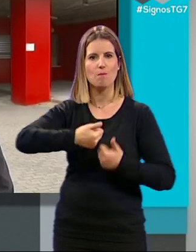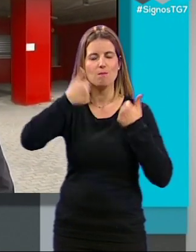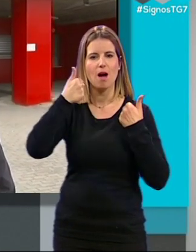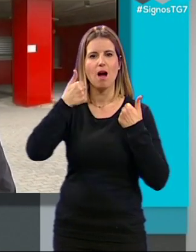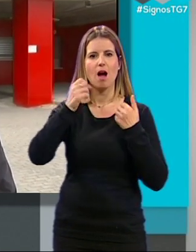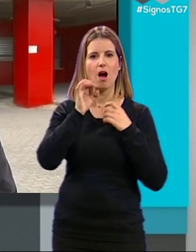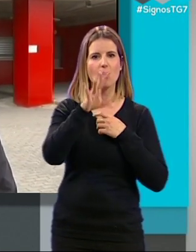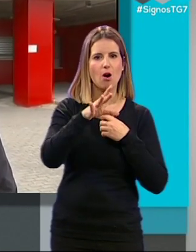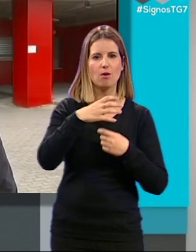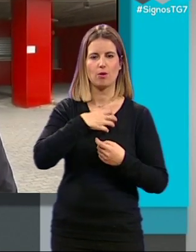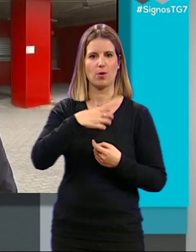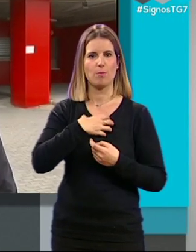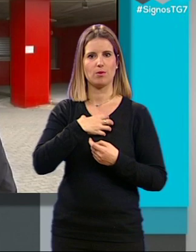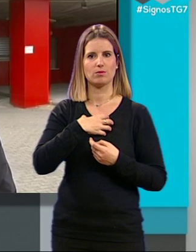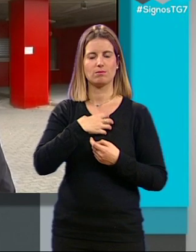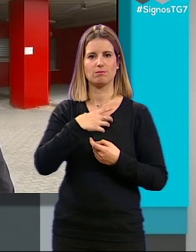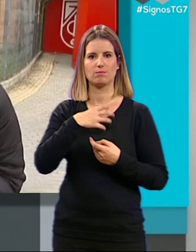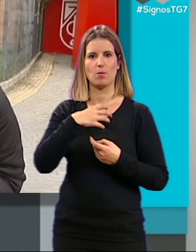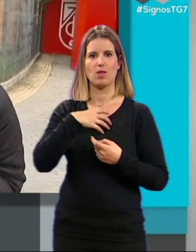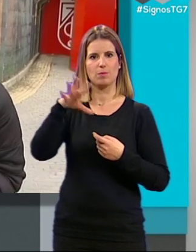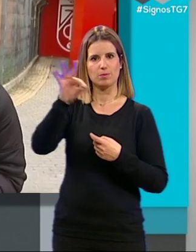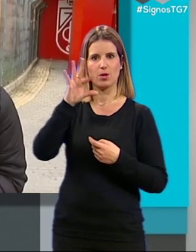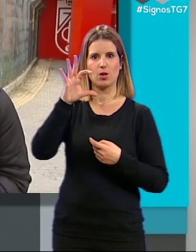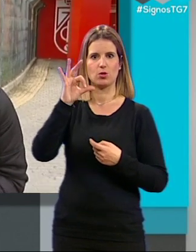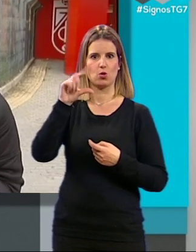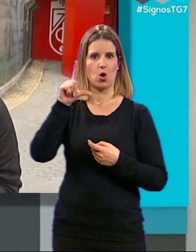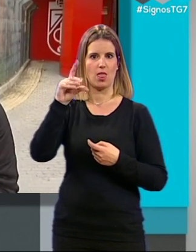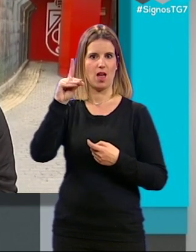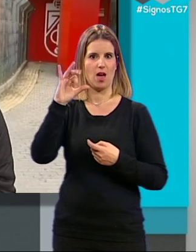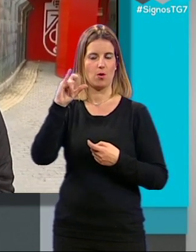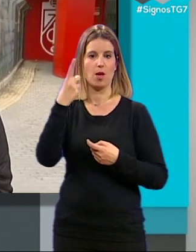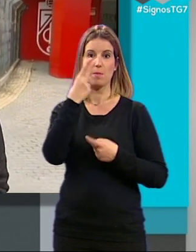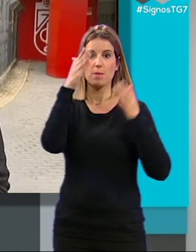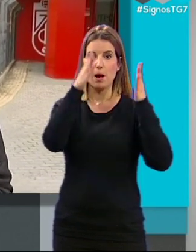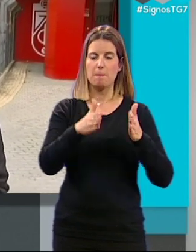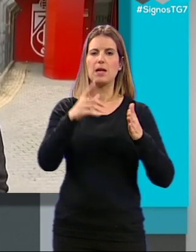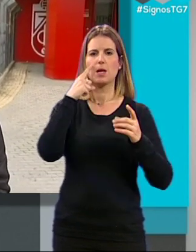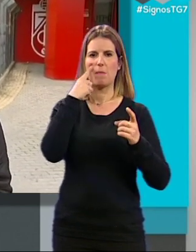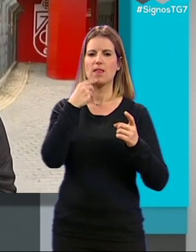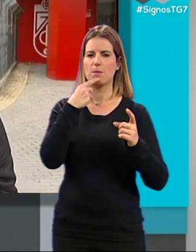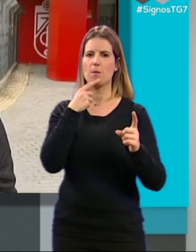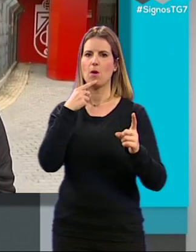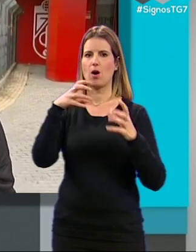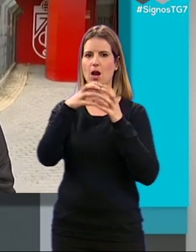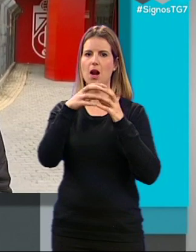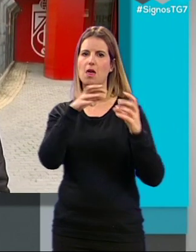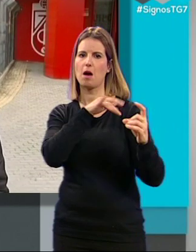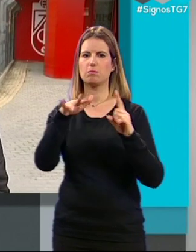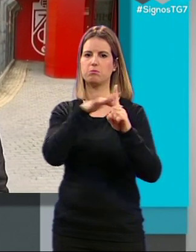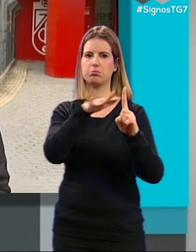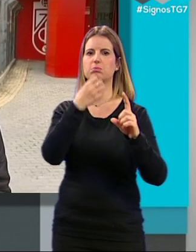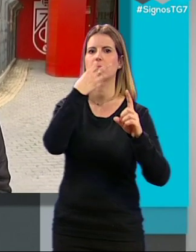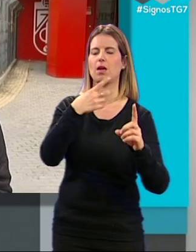es que no podemos contar con soldados La primera parte parece que estuvo atacando bien el Granada pero luego ya